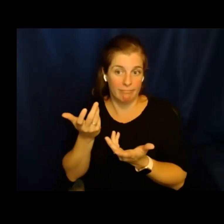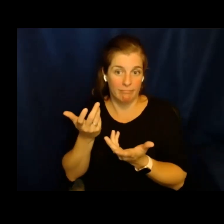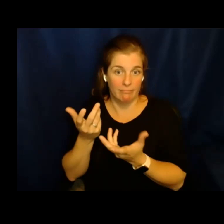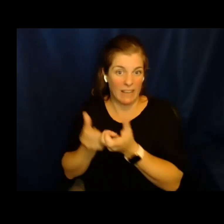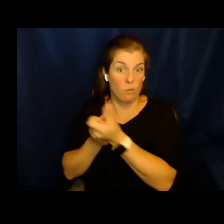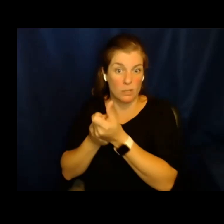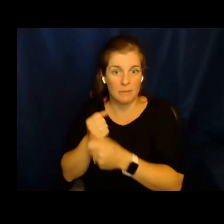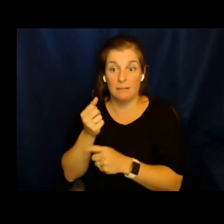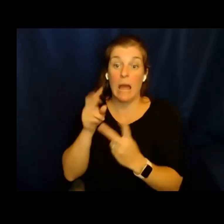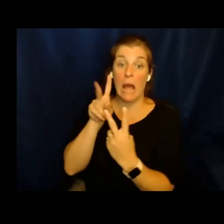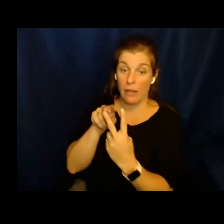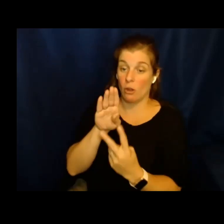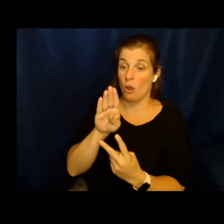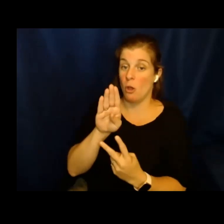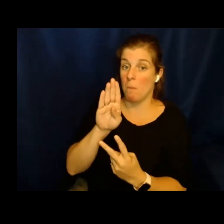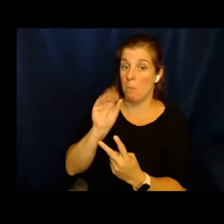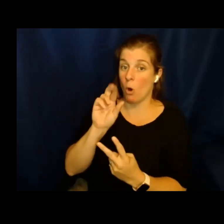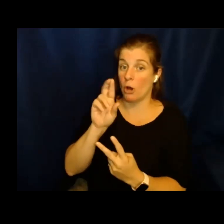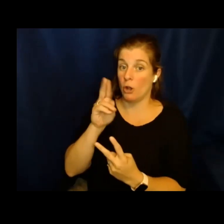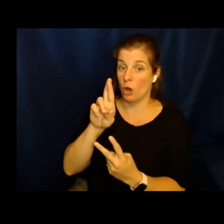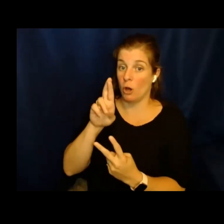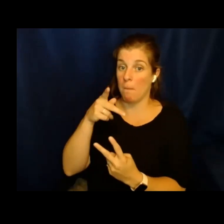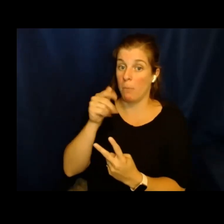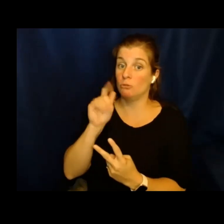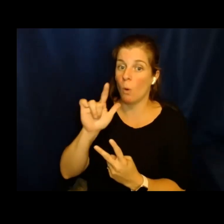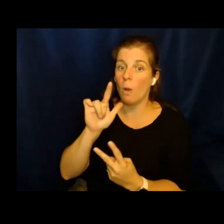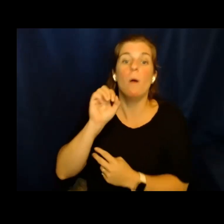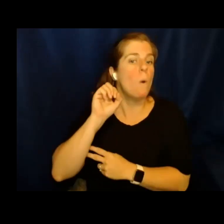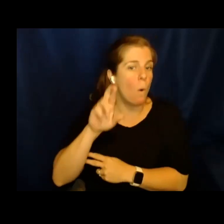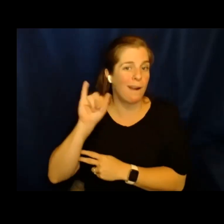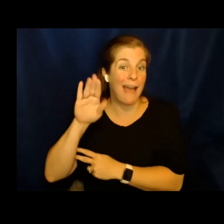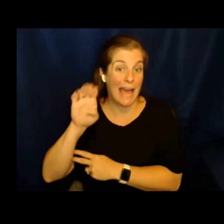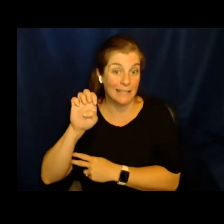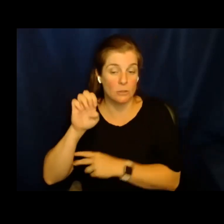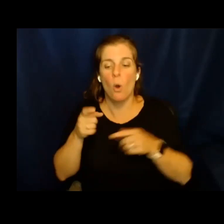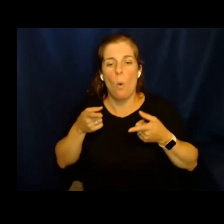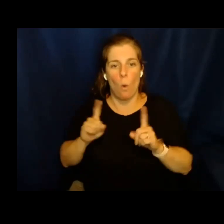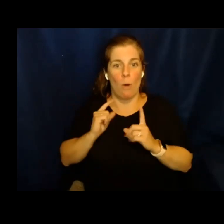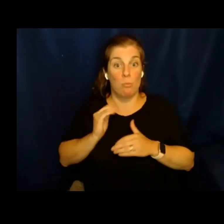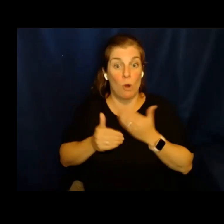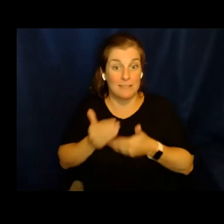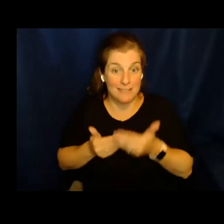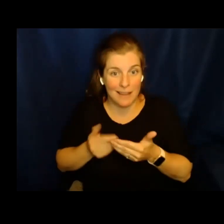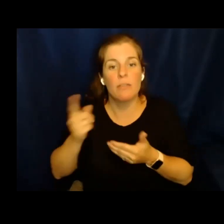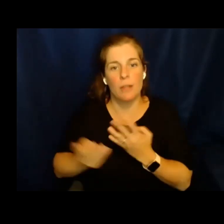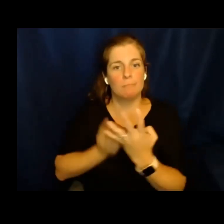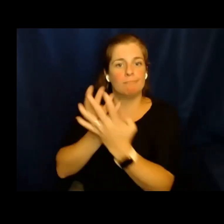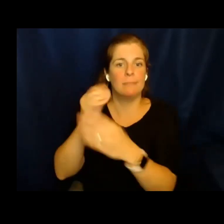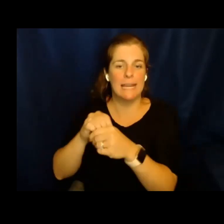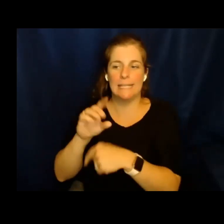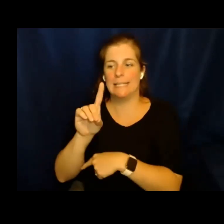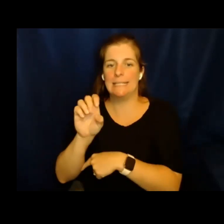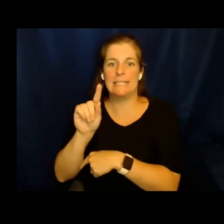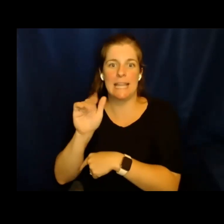y seguridad nacional o ICE, se les lleva a centros de detención. Ahora bien, estos son chicos,